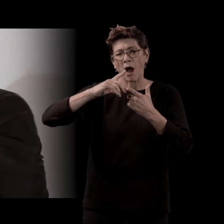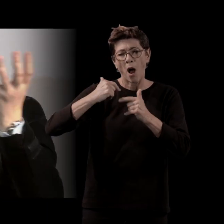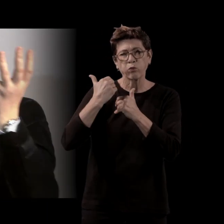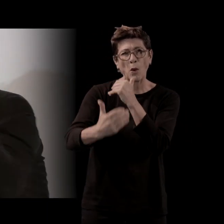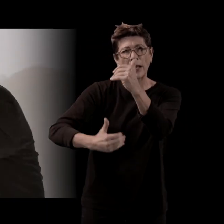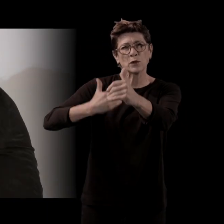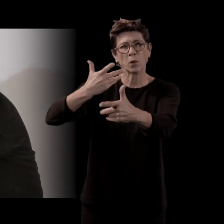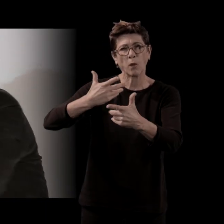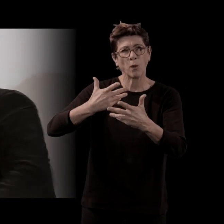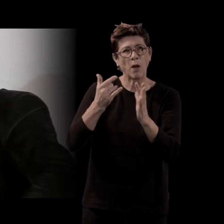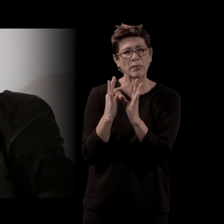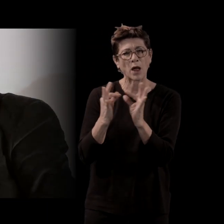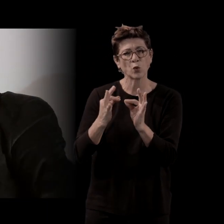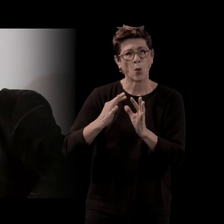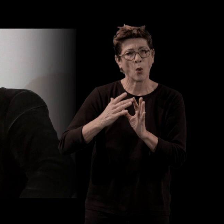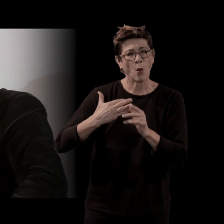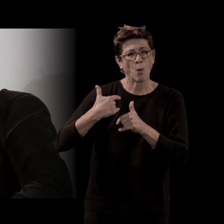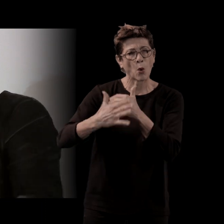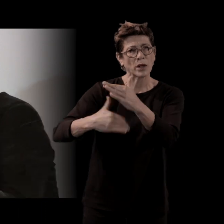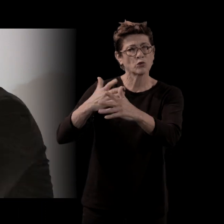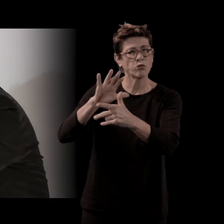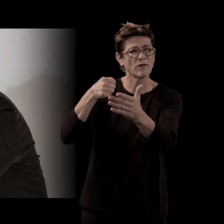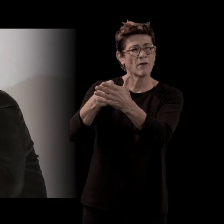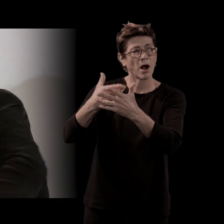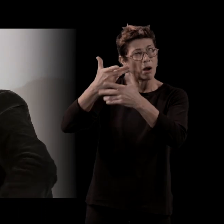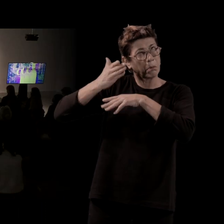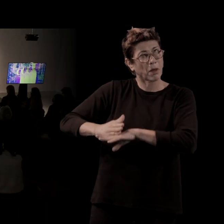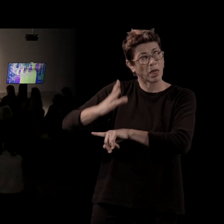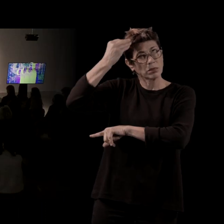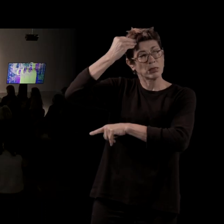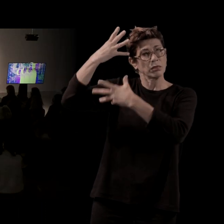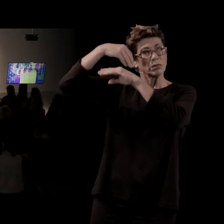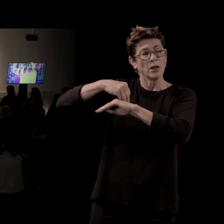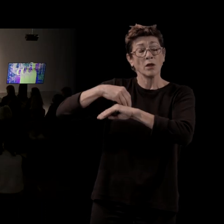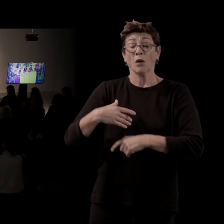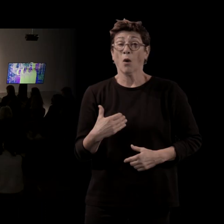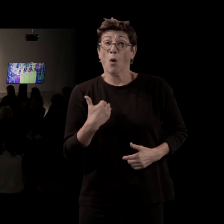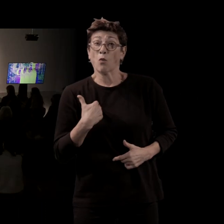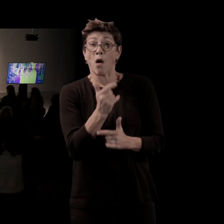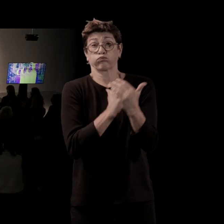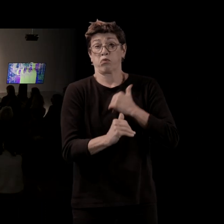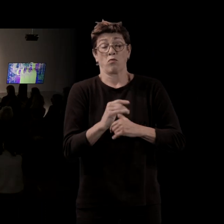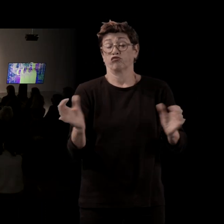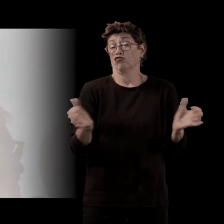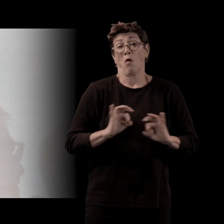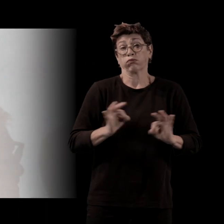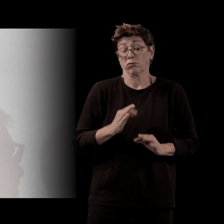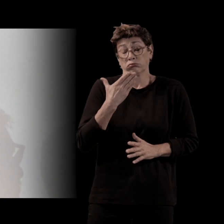fin, mais en tout cas du déroulement général de la narration de l'histoire ? Moi, je ne fais pas de plan, je ne sais pas produire une